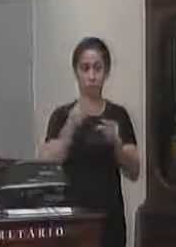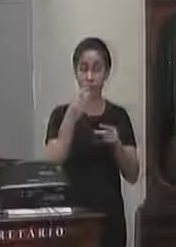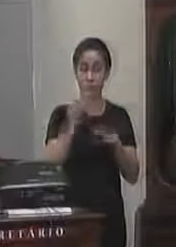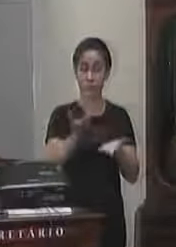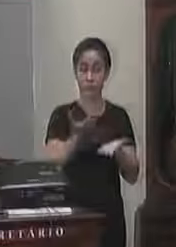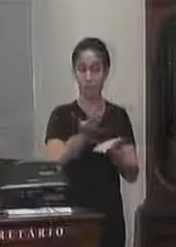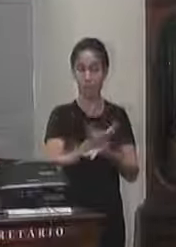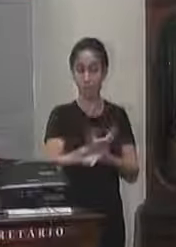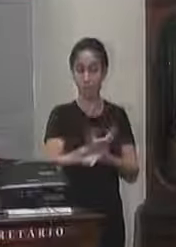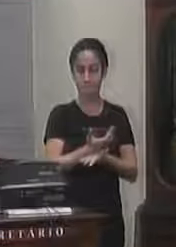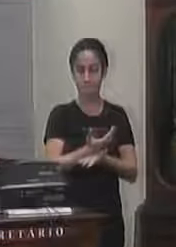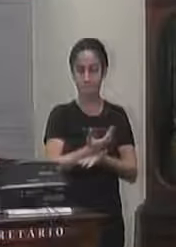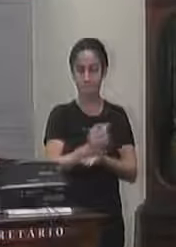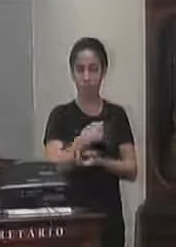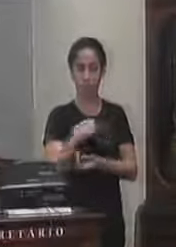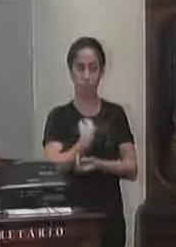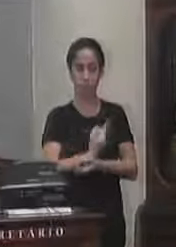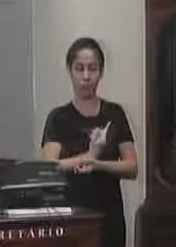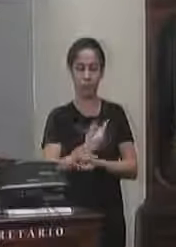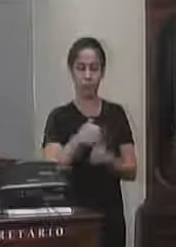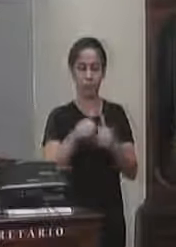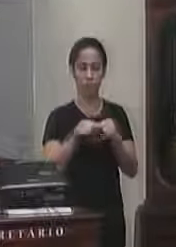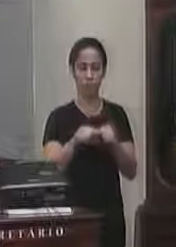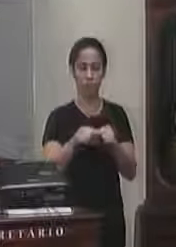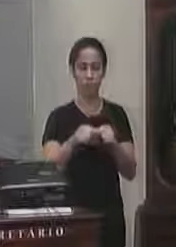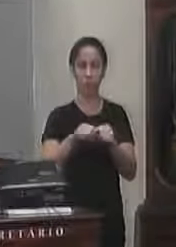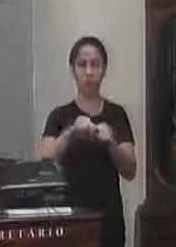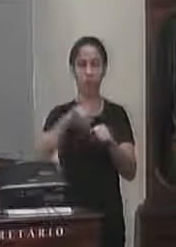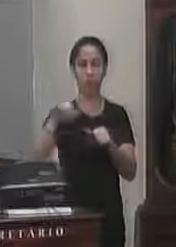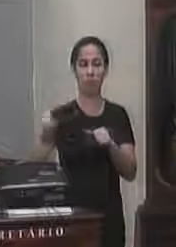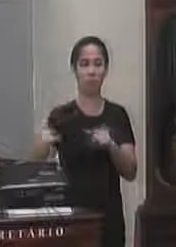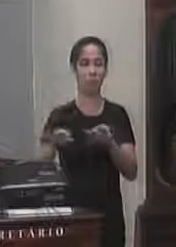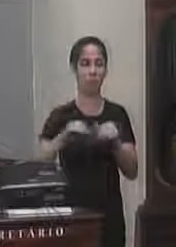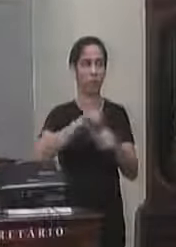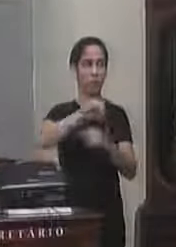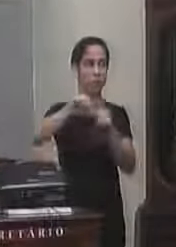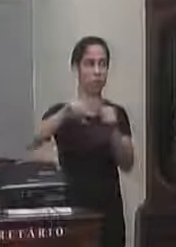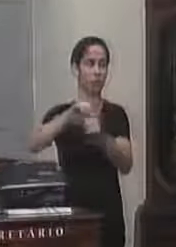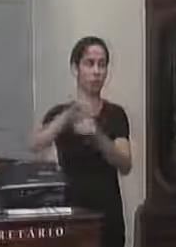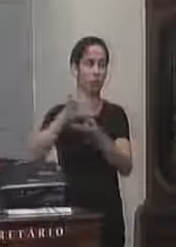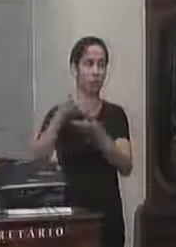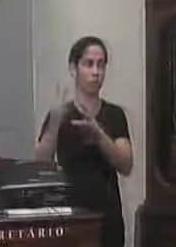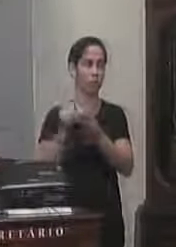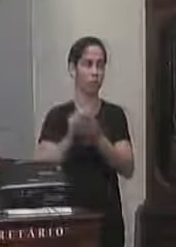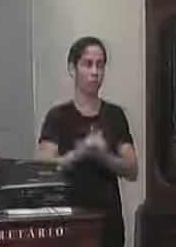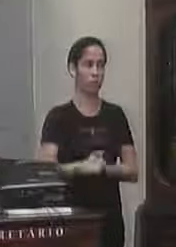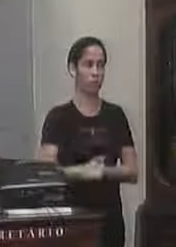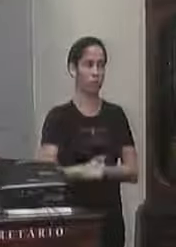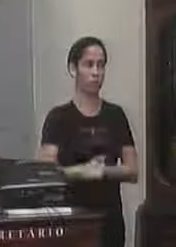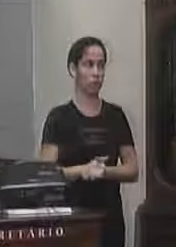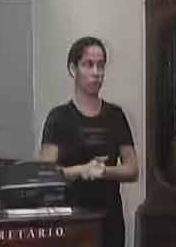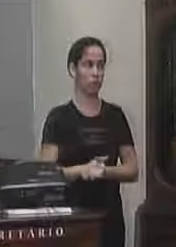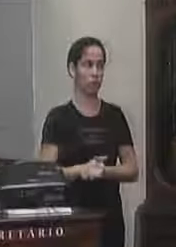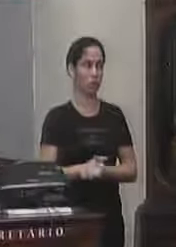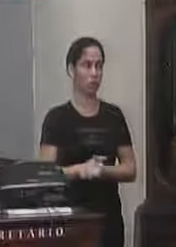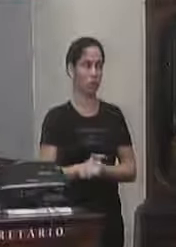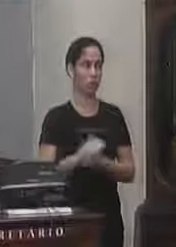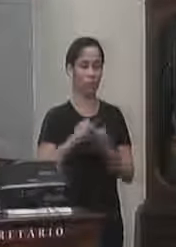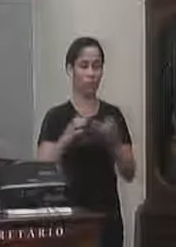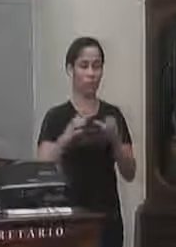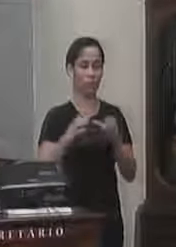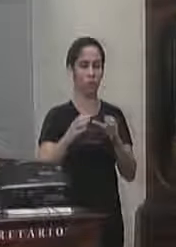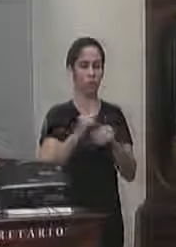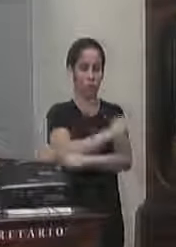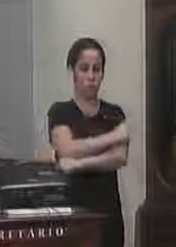nós estaríamos providenciando a transferência total da comunidade